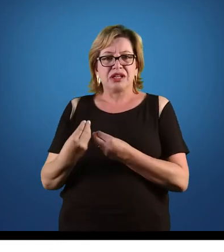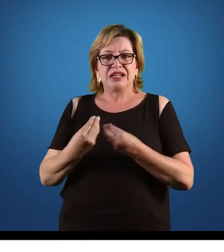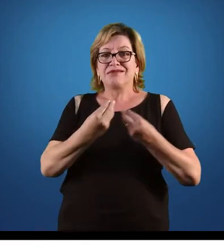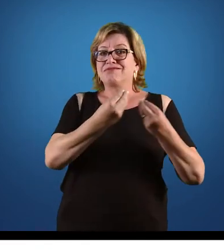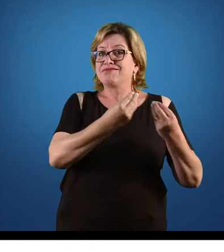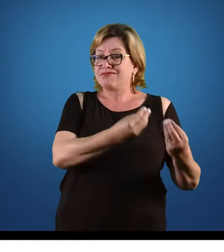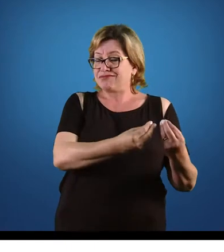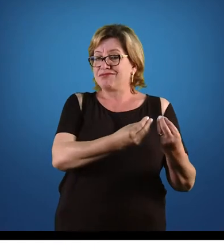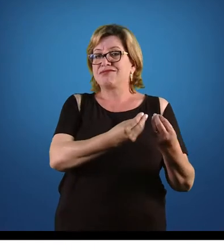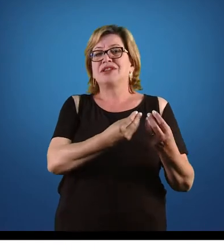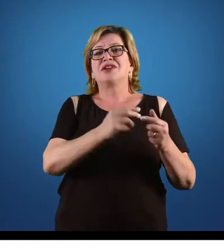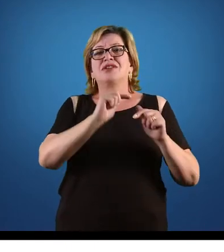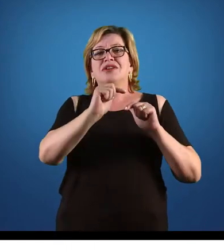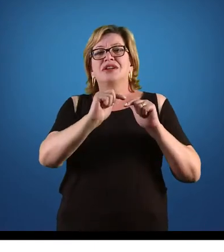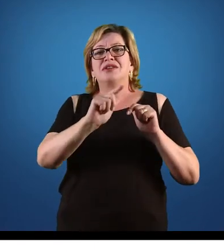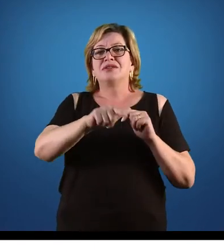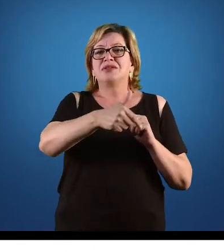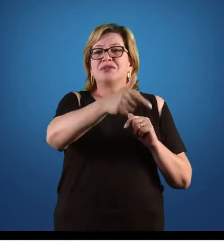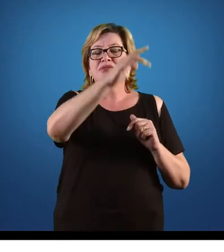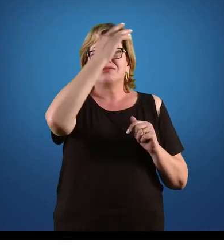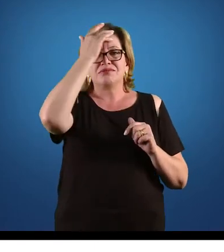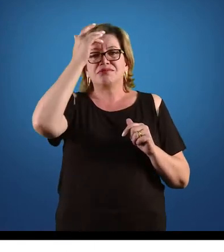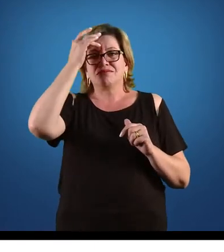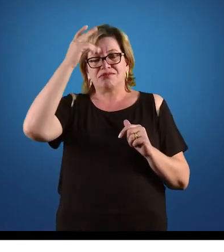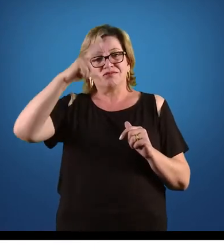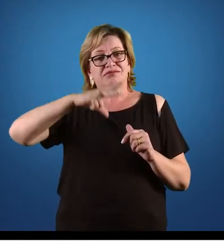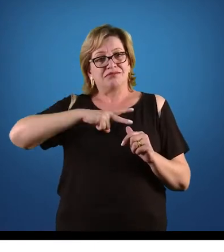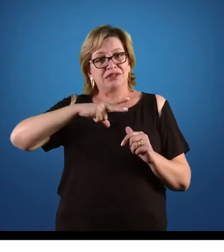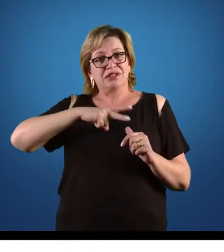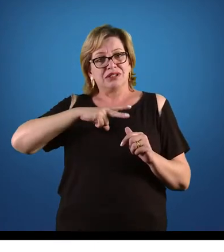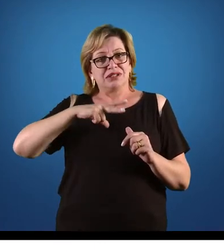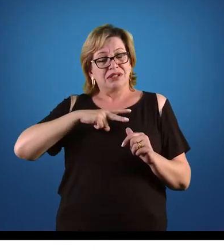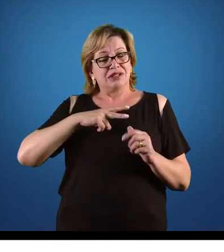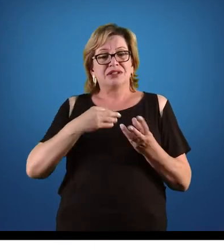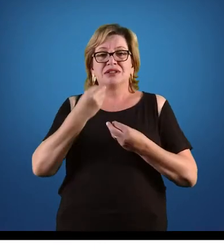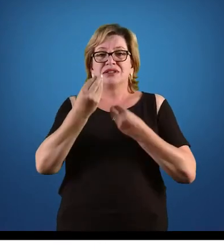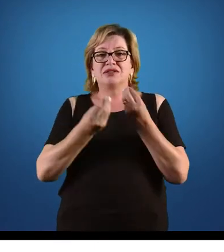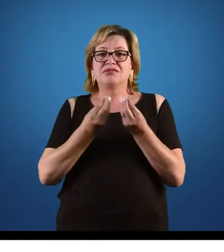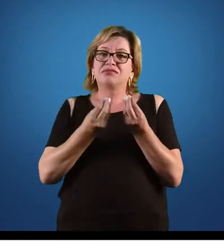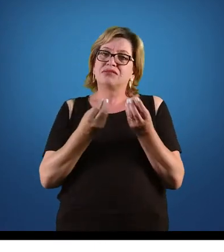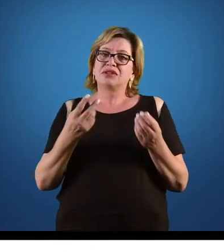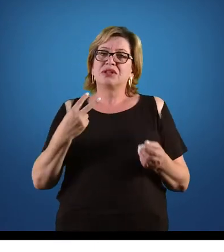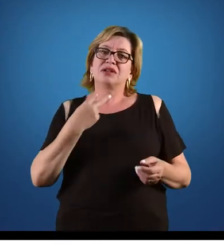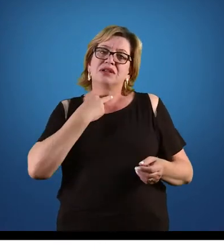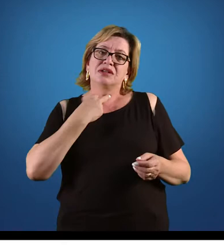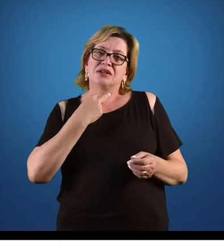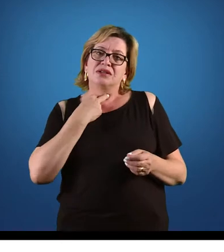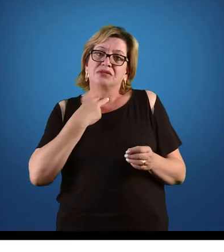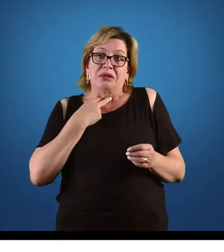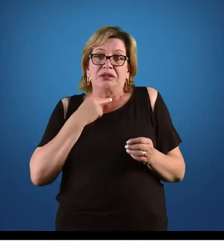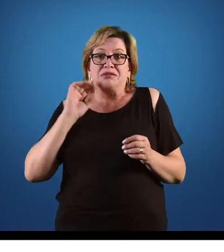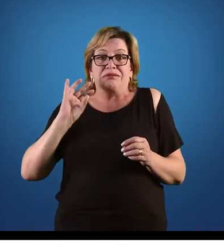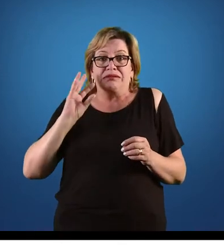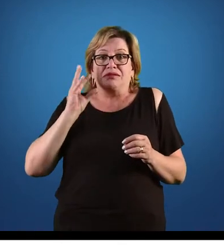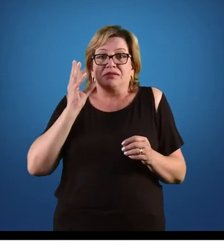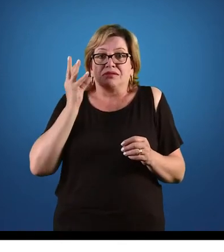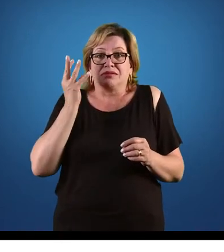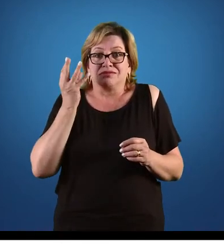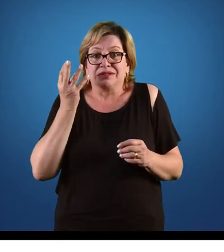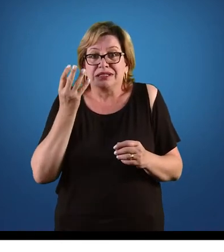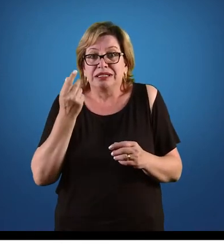serviço público para um terceiro, para um agente privado e não pode correr o risco dessa